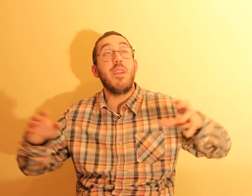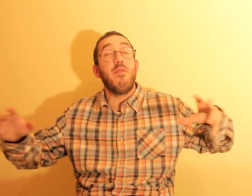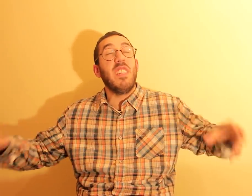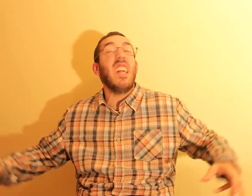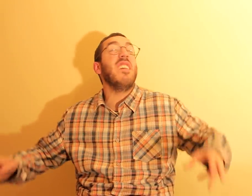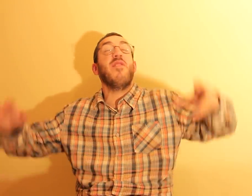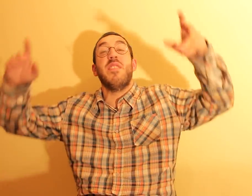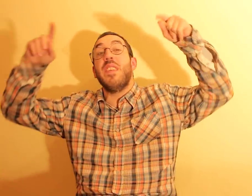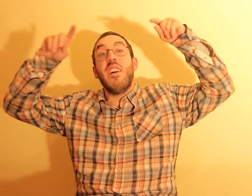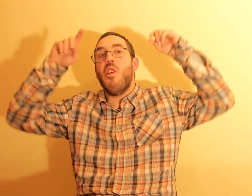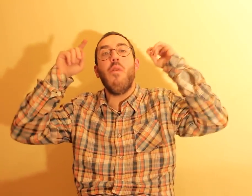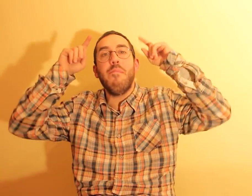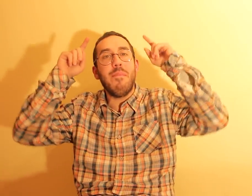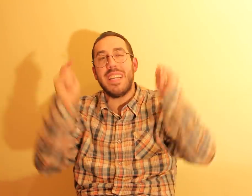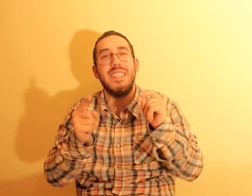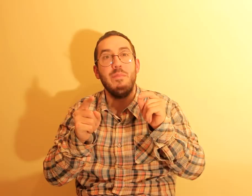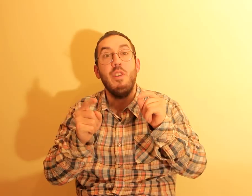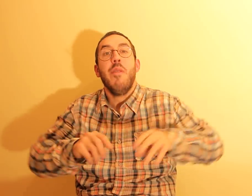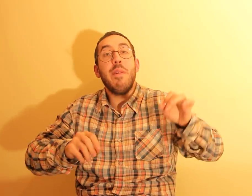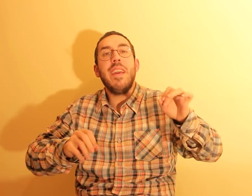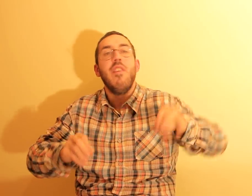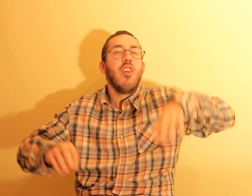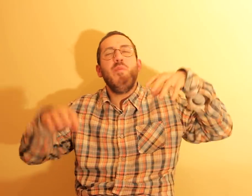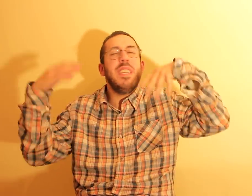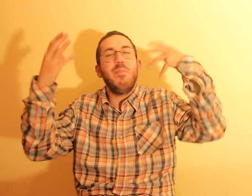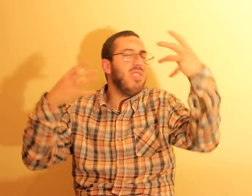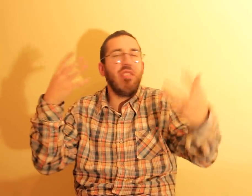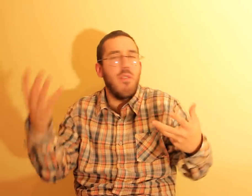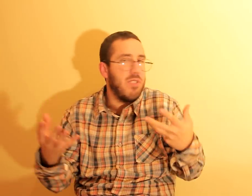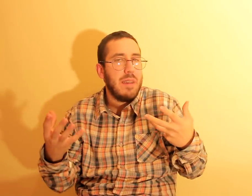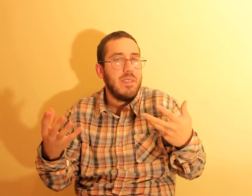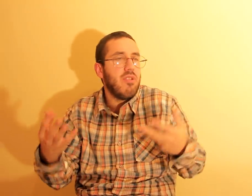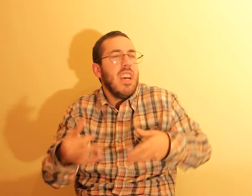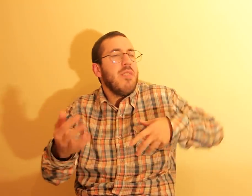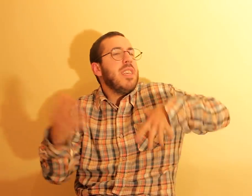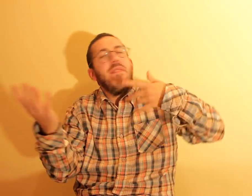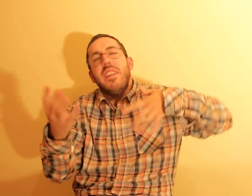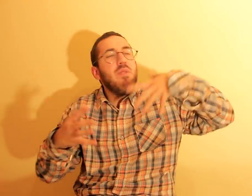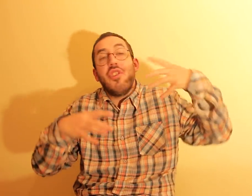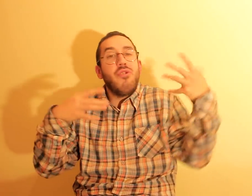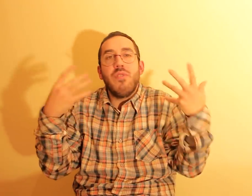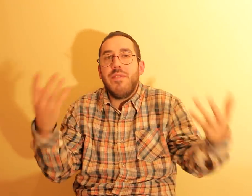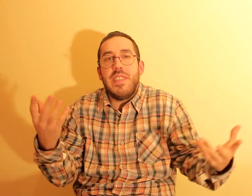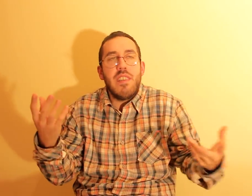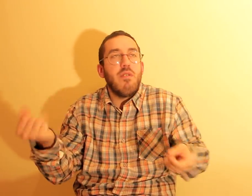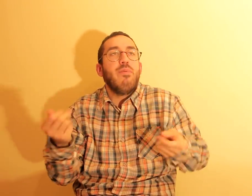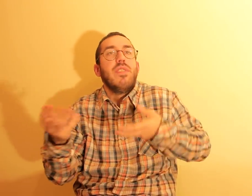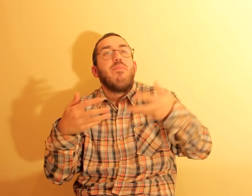para aproveitarem a vossa vida, ao máximo. Primeiro, comecem por ter novos hábitos, começar a fazer coisas, que nunca fizeram, como, por exemplo,